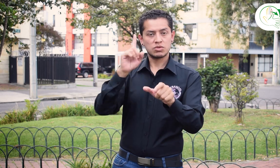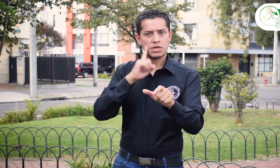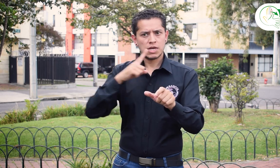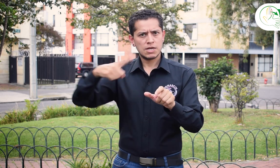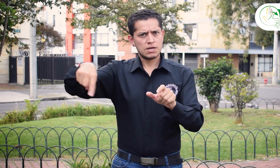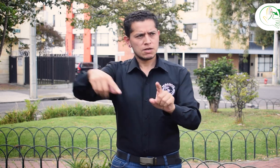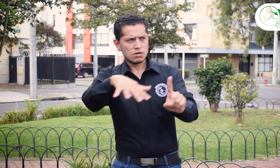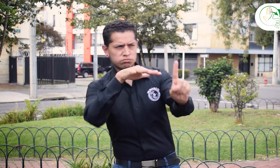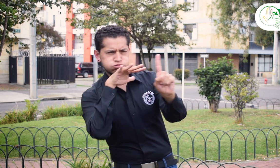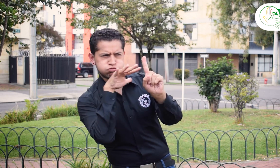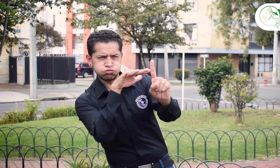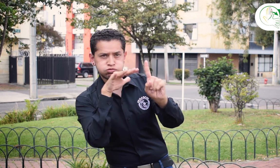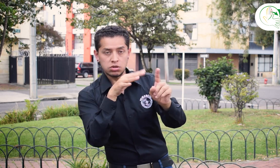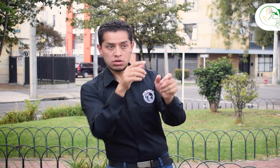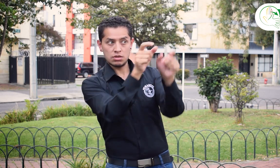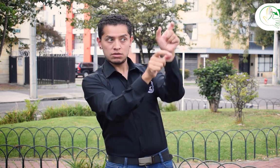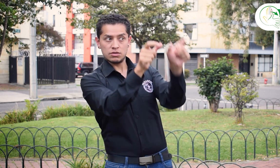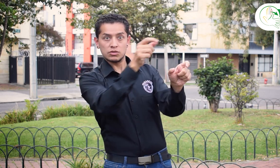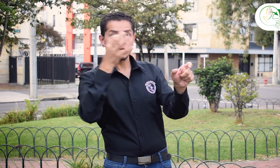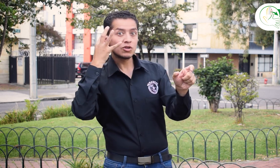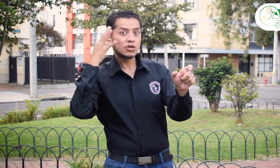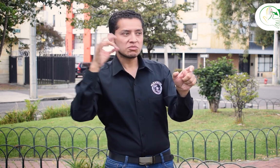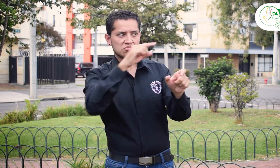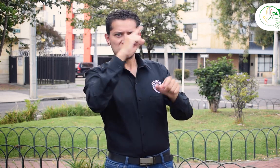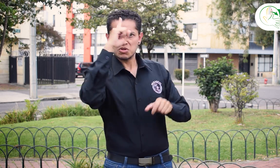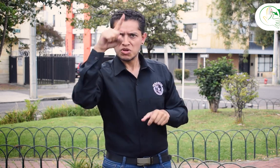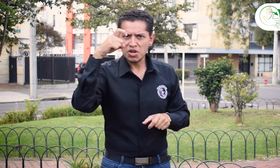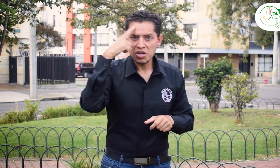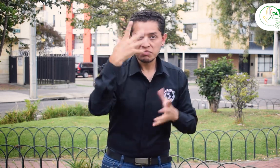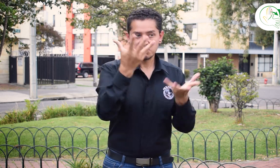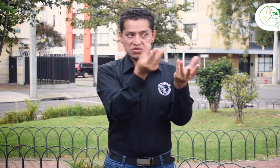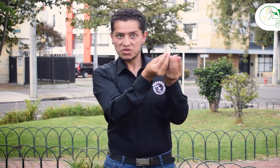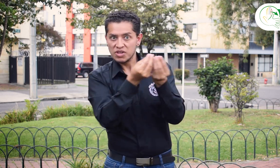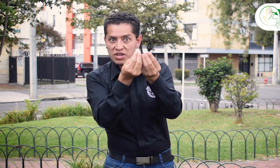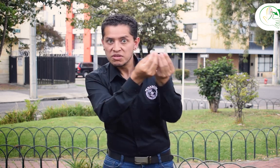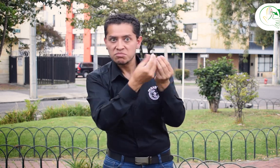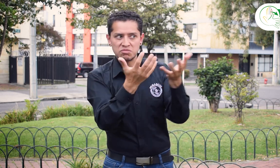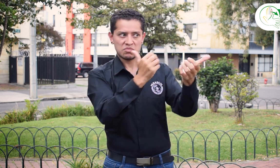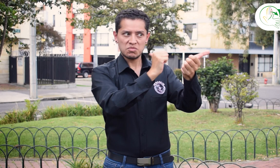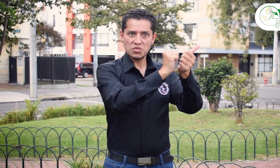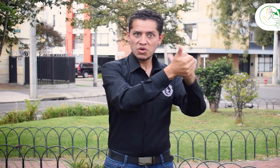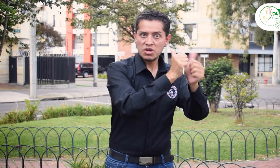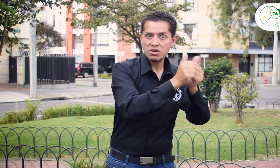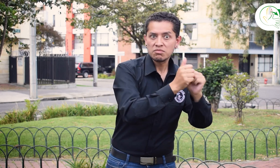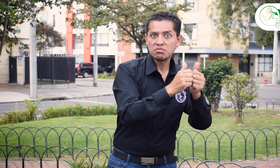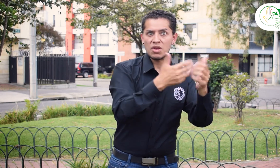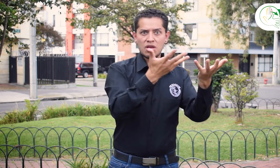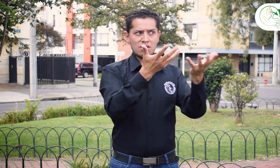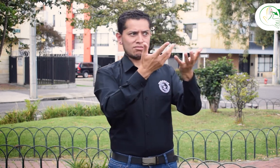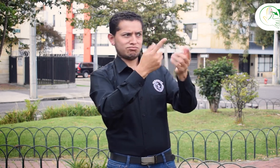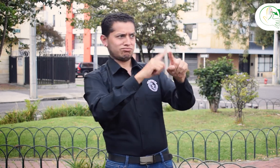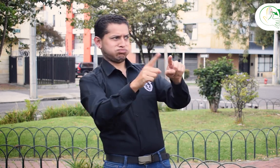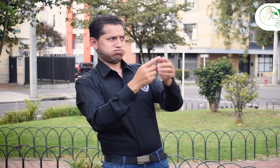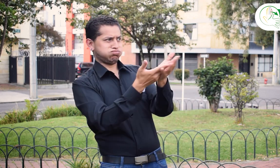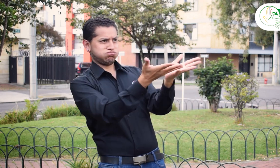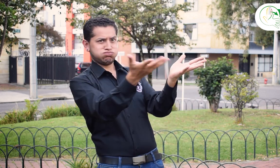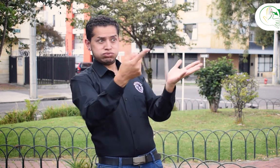conversatorios y la luz azul ilumina la lengua de señas. Además, las personas sordas hicieron incidencia en entidades